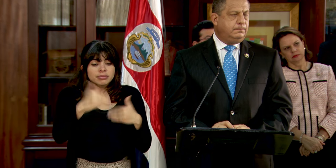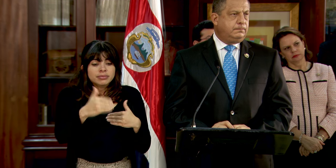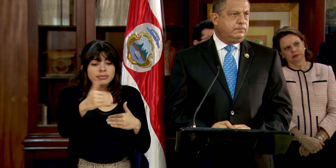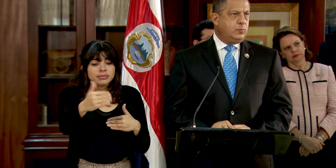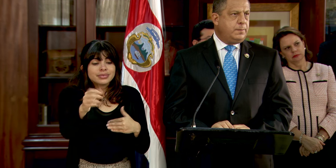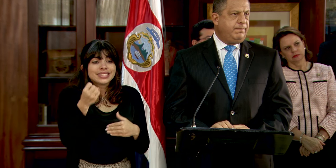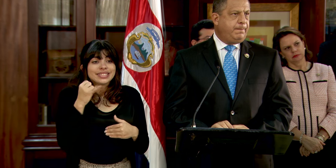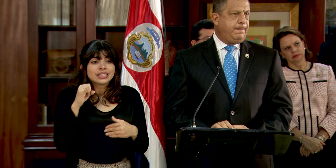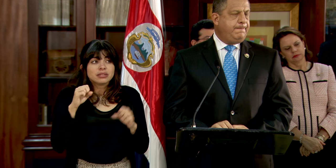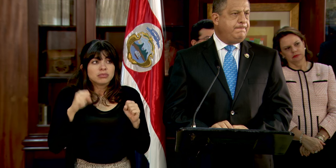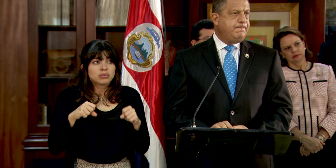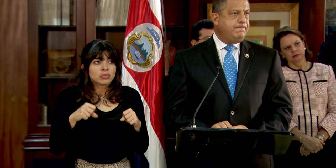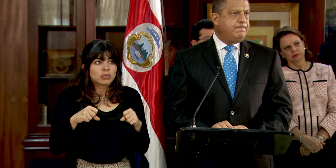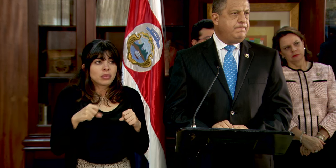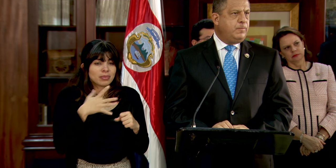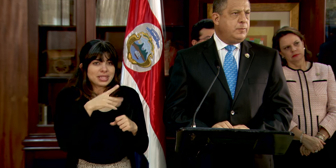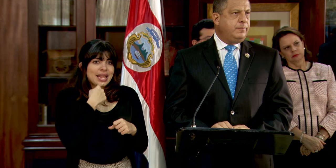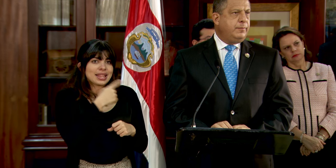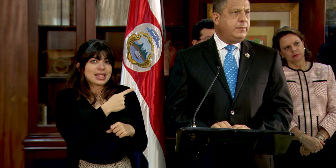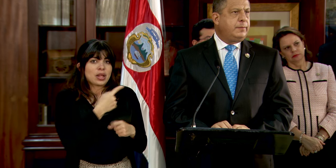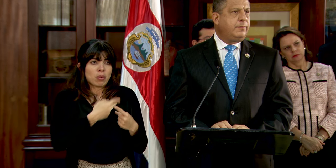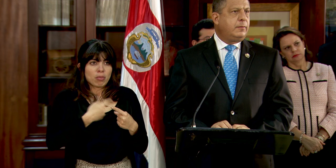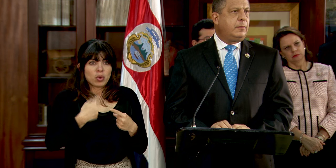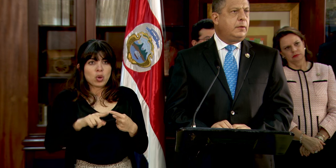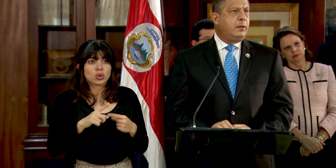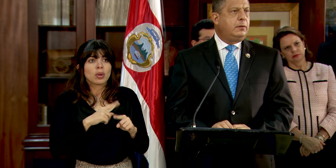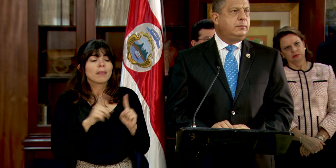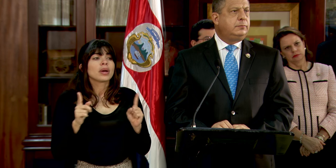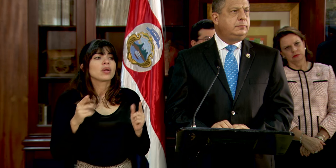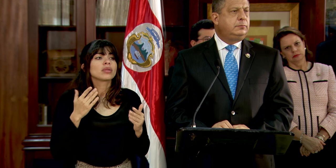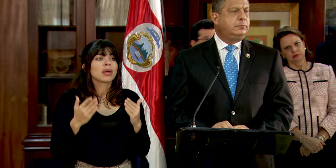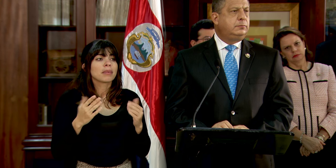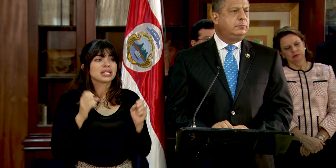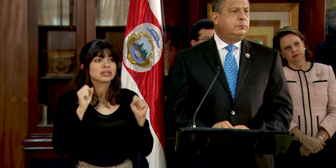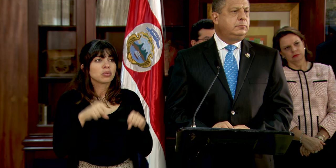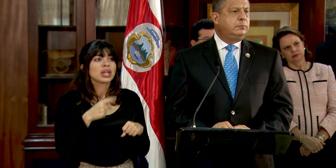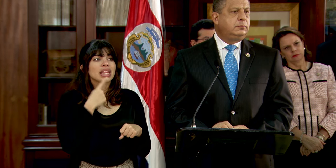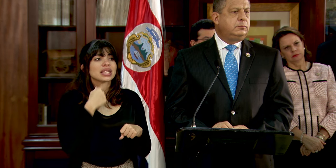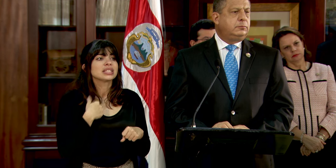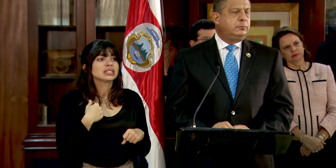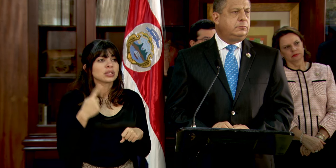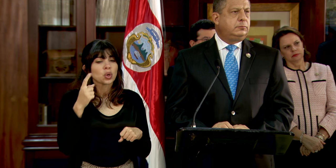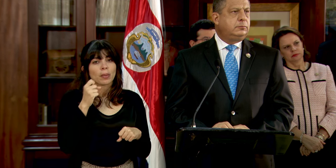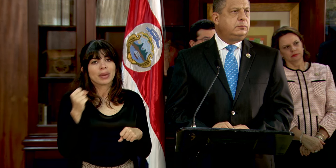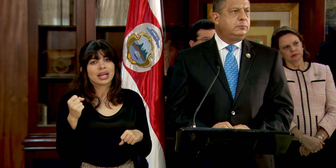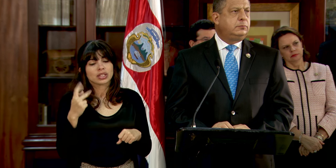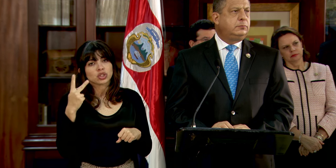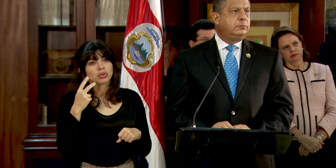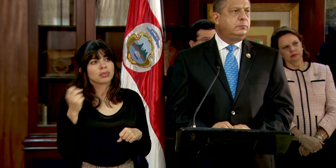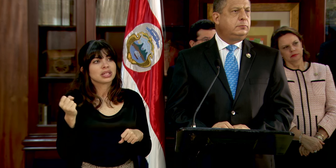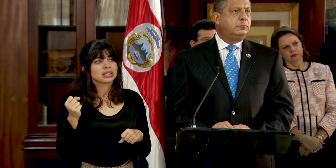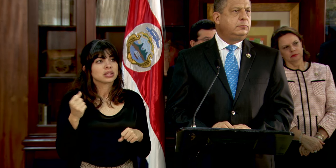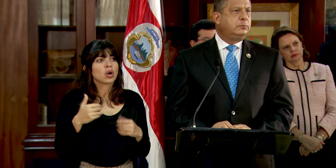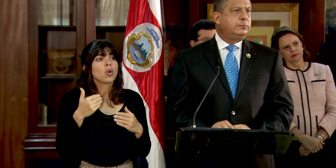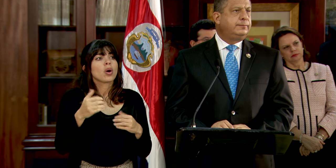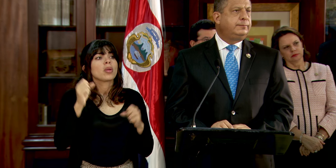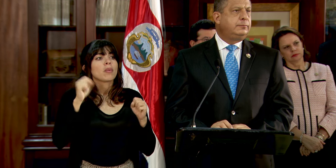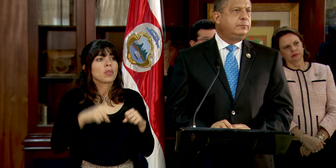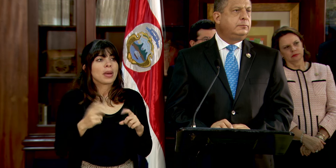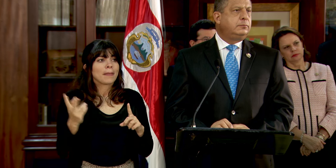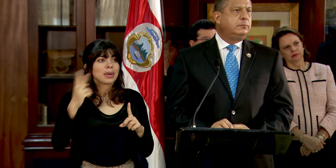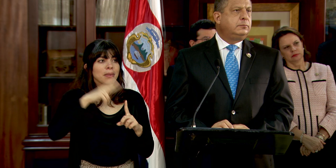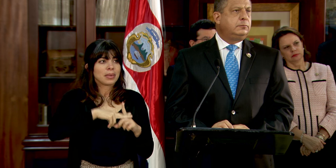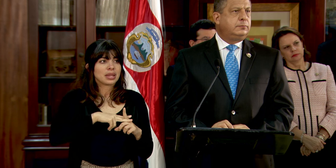se puede, bueno, Fernando dijo que muy pronto, pero tal vez si pudiera decirnos en un mes, en dos meses, cuándo se podría